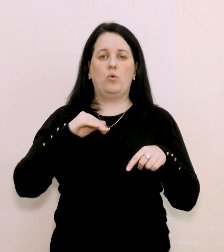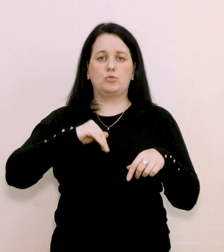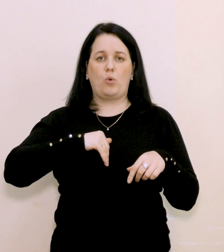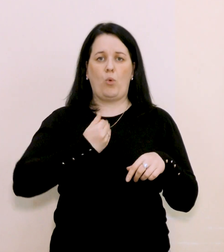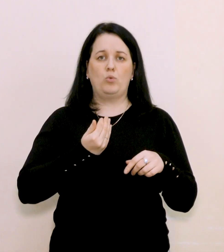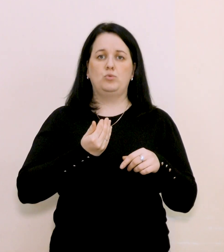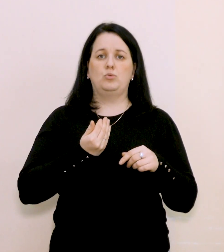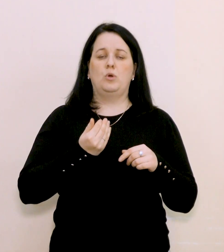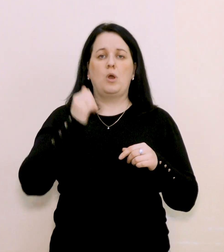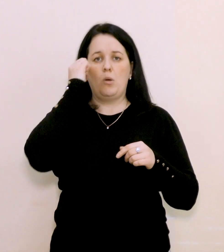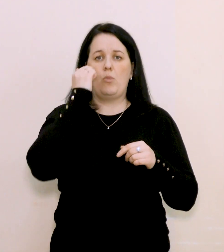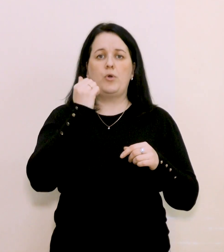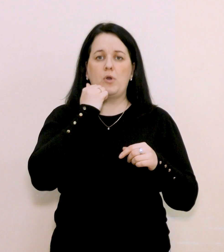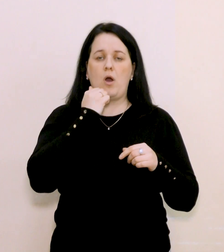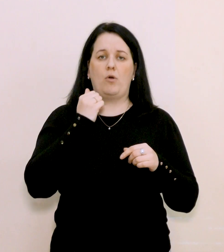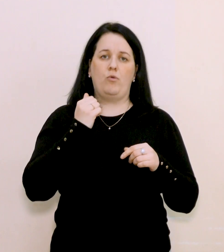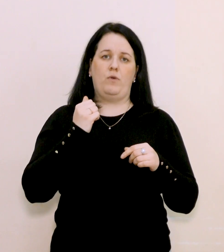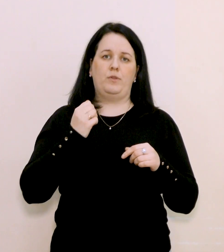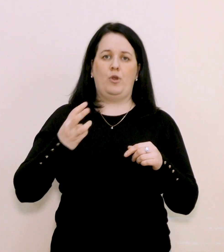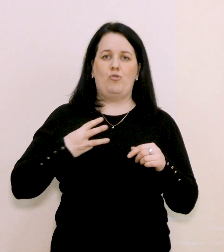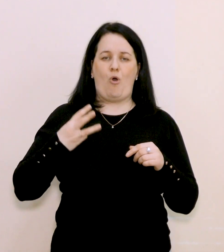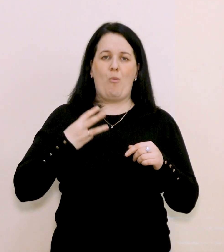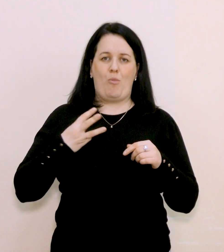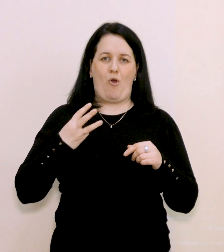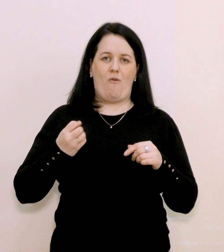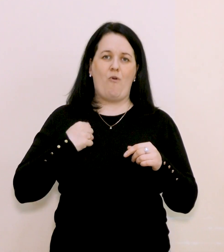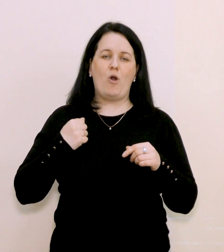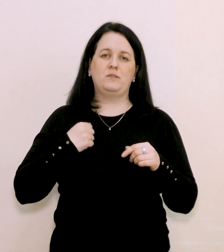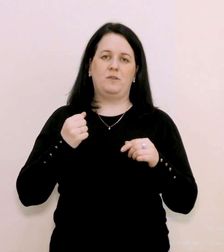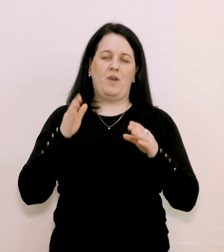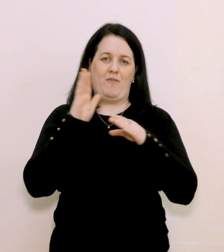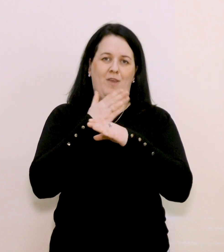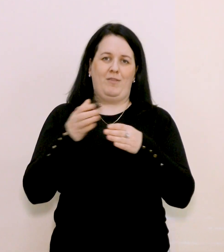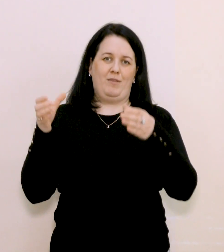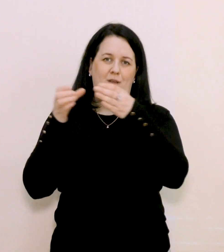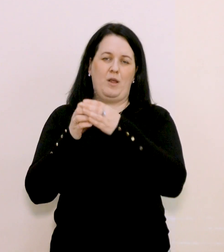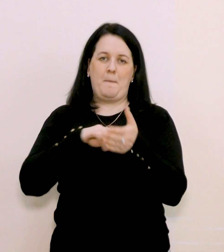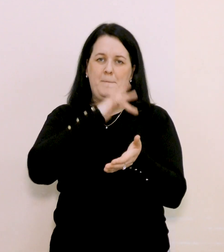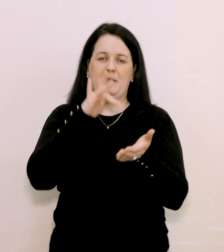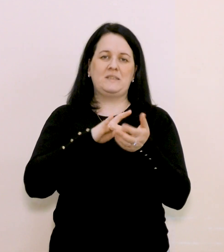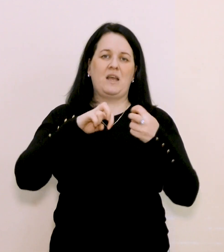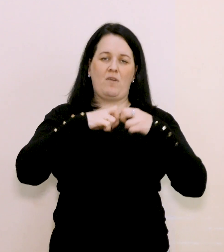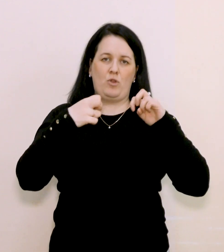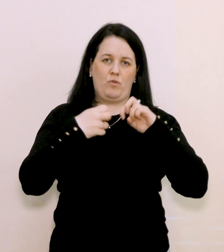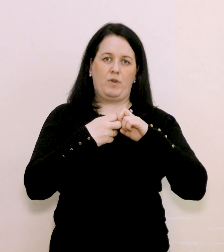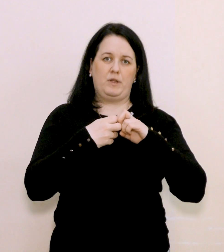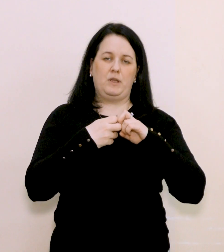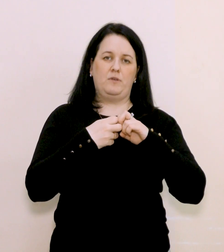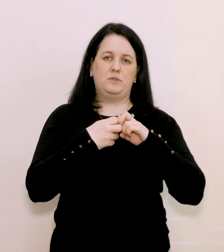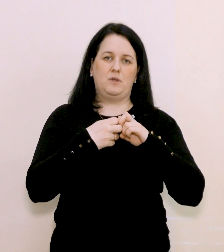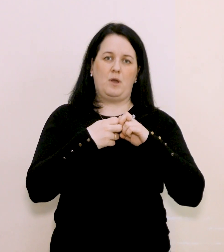хочу подякувати добровольцям. Вчора черговий відділ добровольців міста Івано-Франківське склав